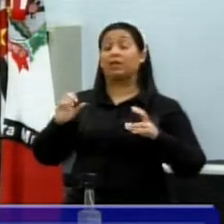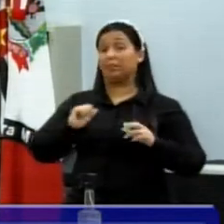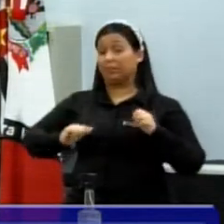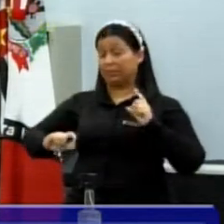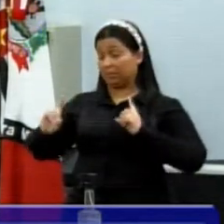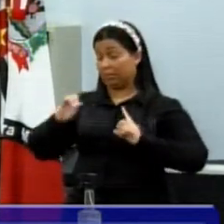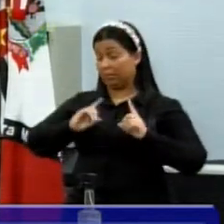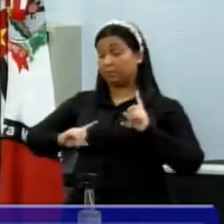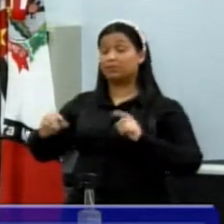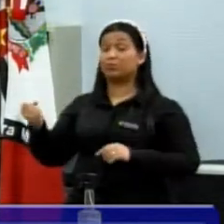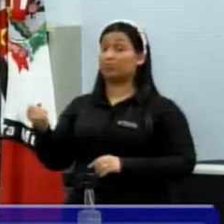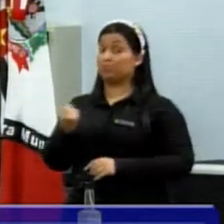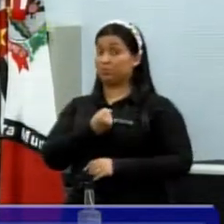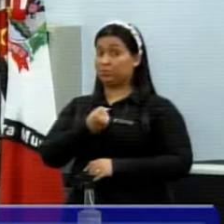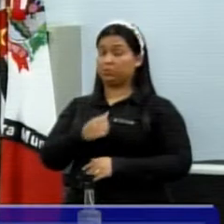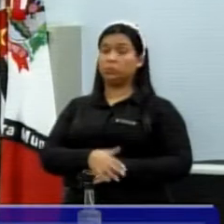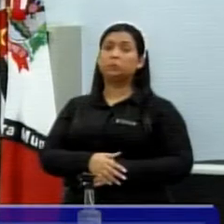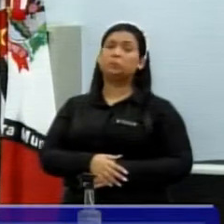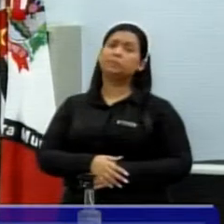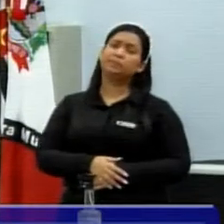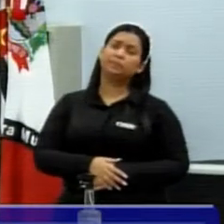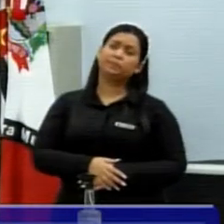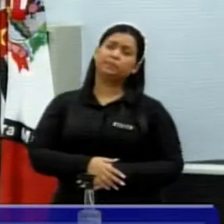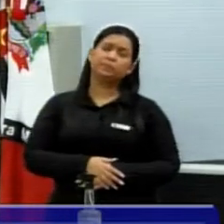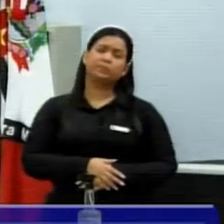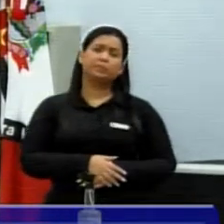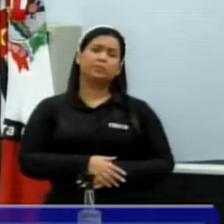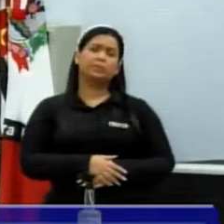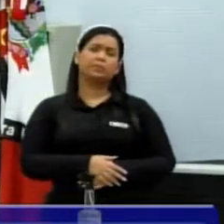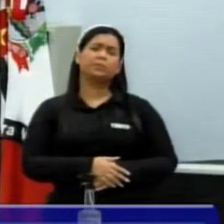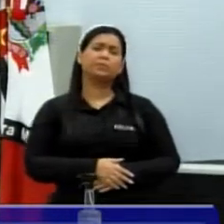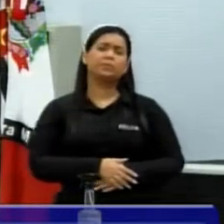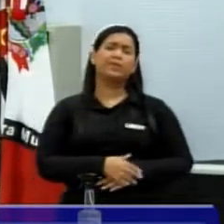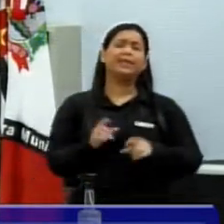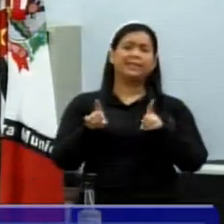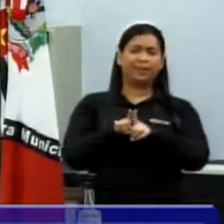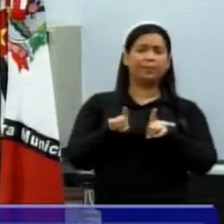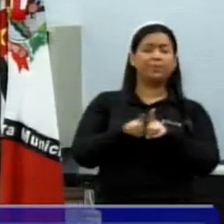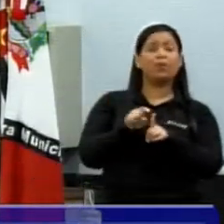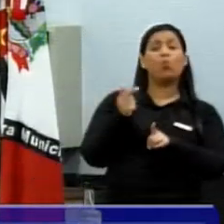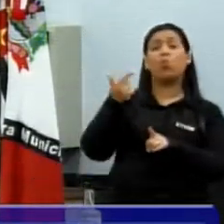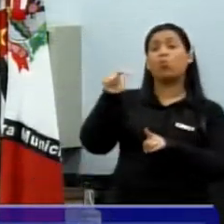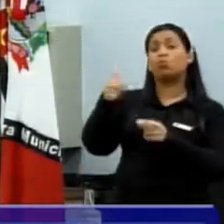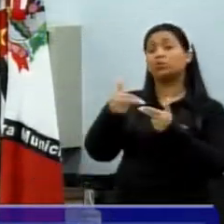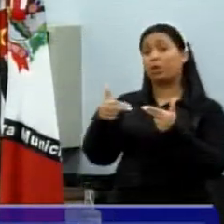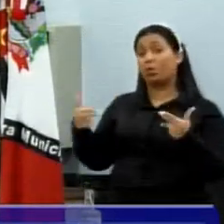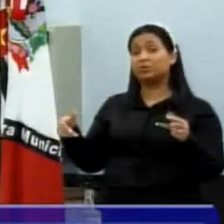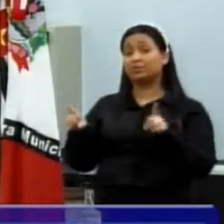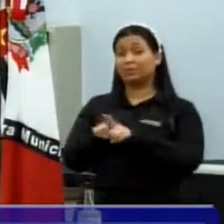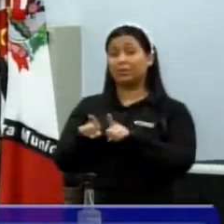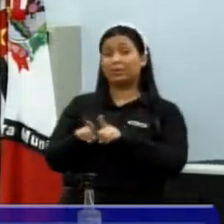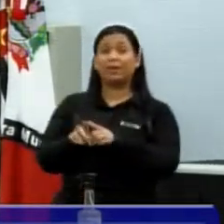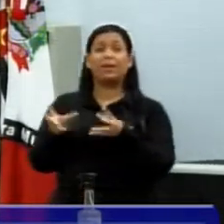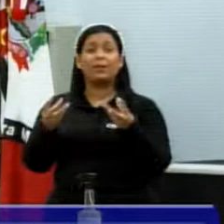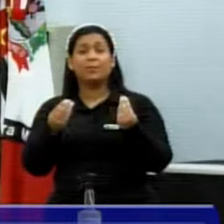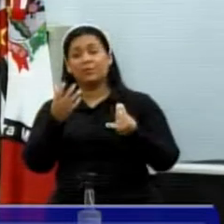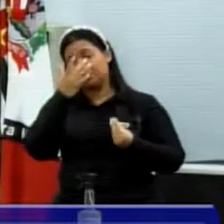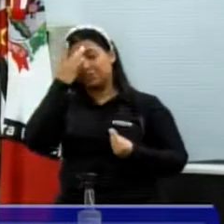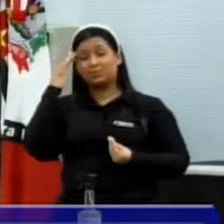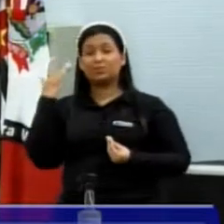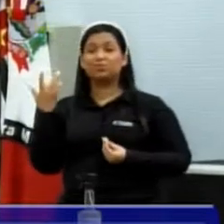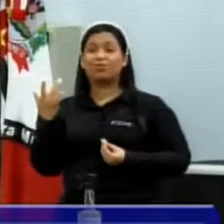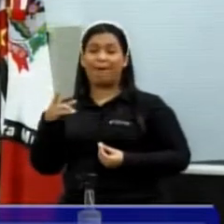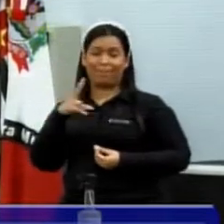suicídio, mas essa questão eu acredito que fez aumentar muito, e tem mais uma questão, senhores, muitas pessoas deixaram de pagar